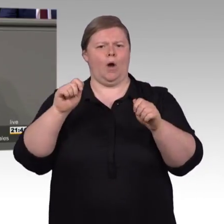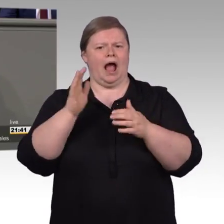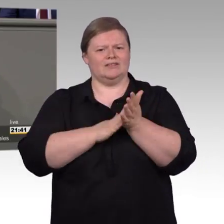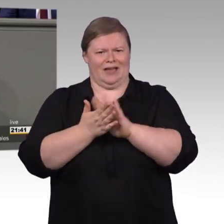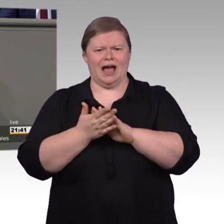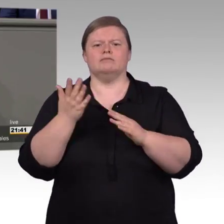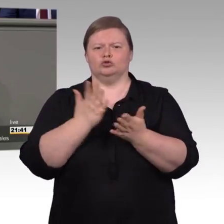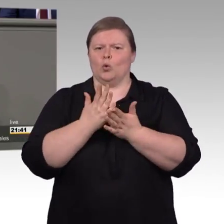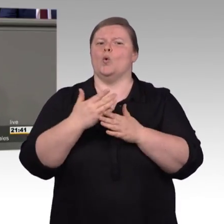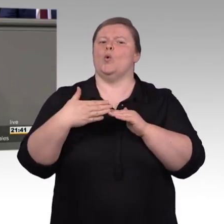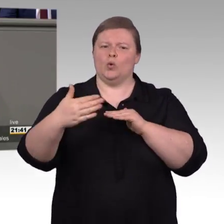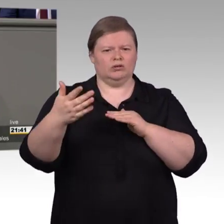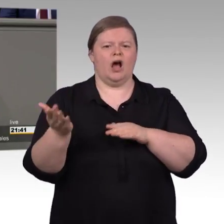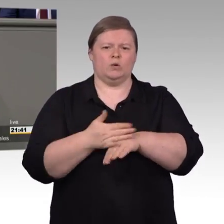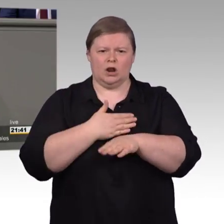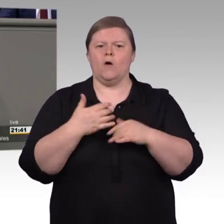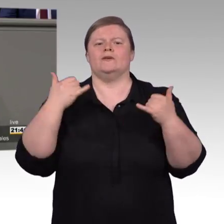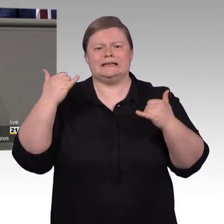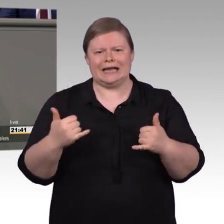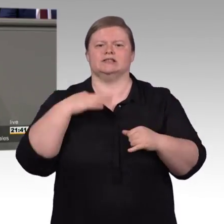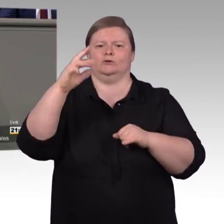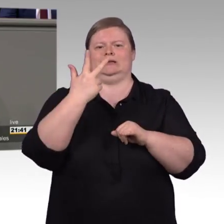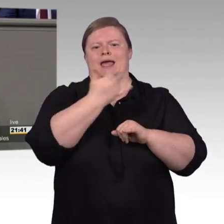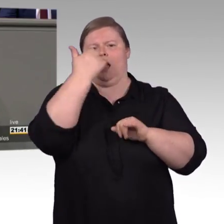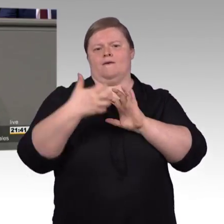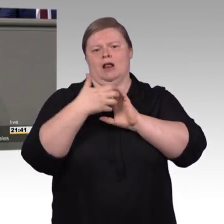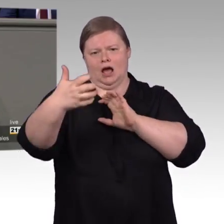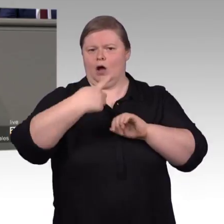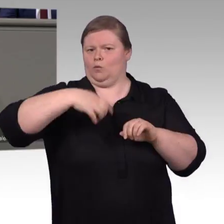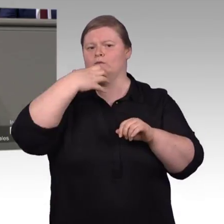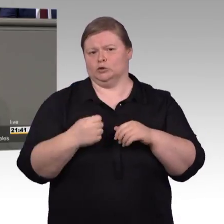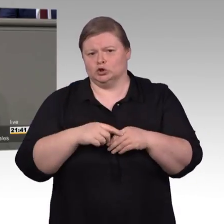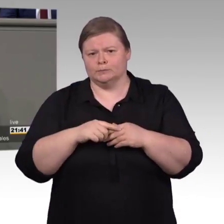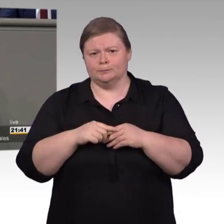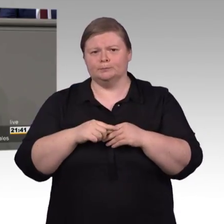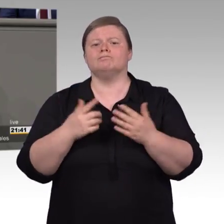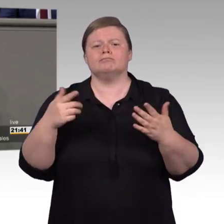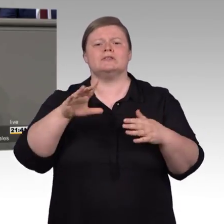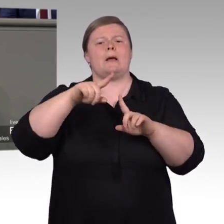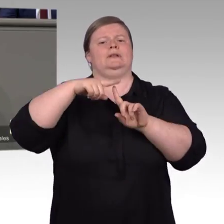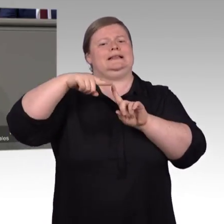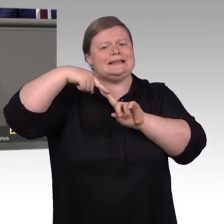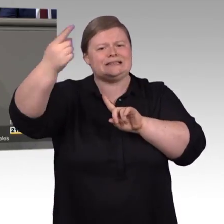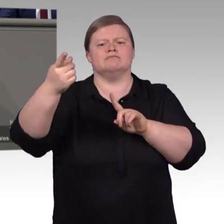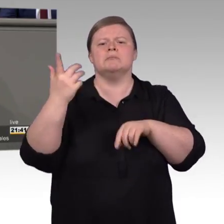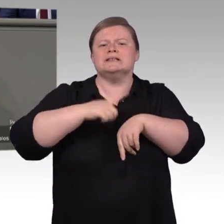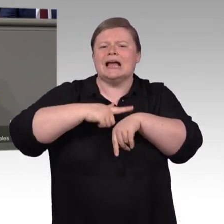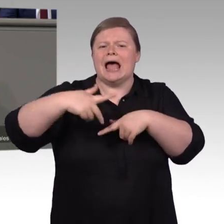es geht im wahrsten Sinne des Wortes darum, niemanden im Regen stehen zu lassen. Wir schaffen Zeit, um die weitere Ausgestaltung dieser Regelungen ordentlich in dieser